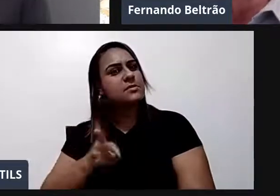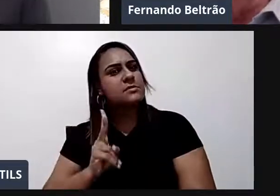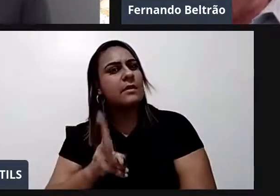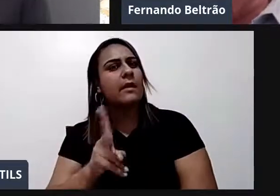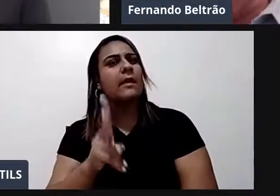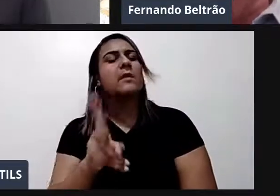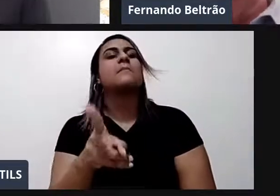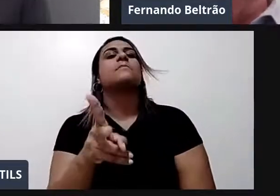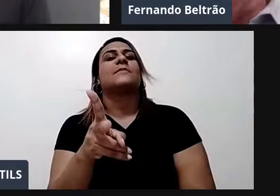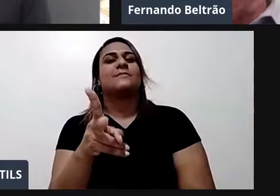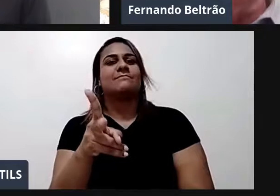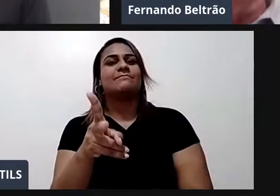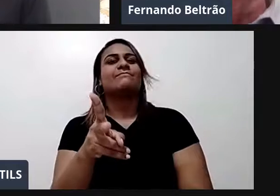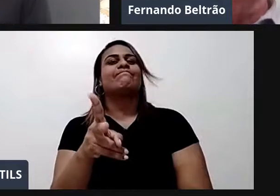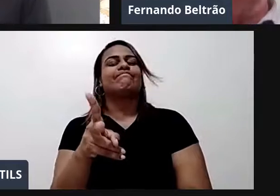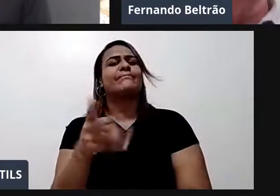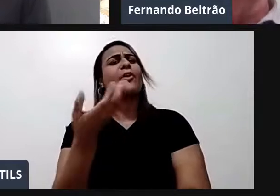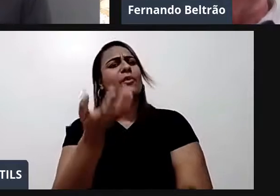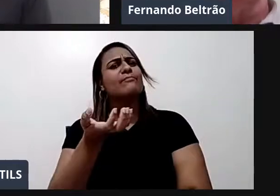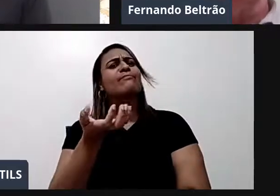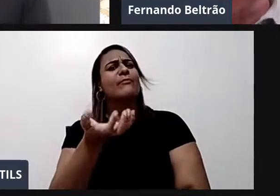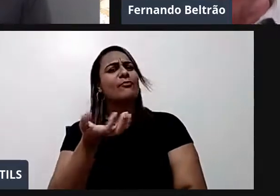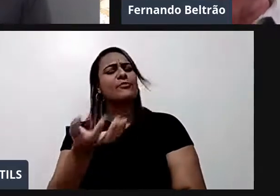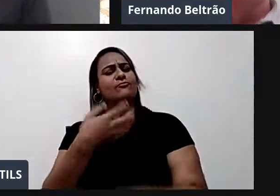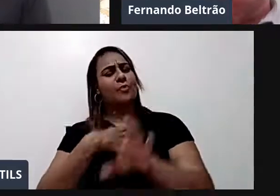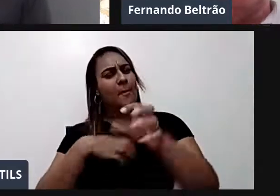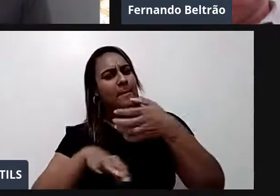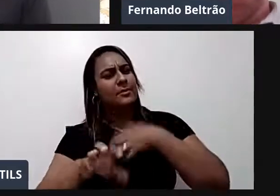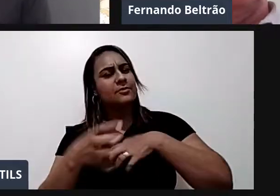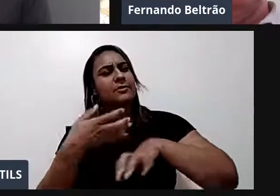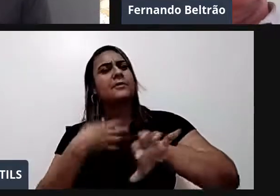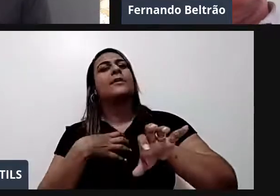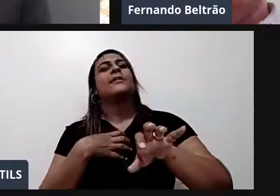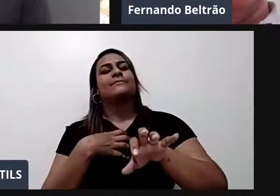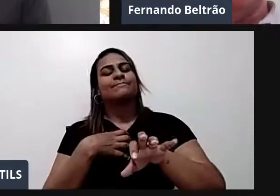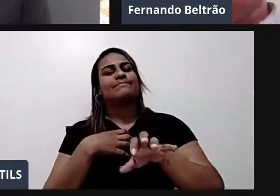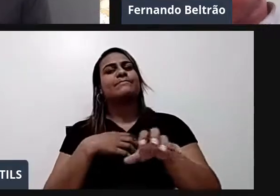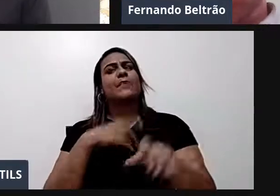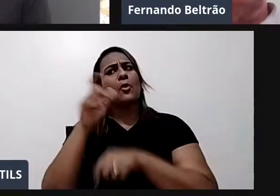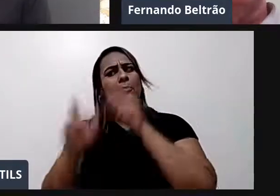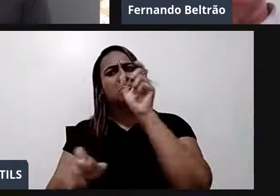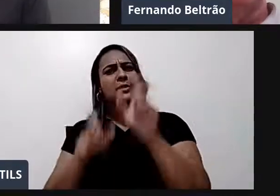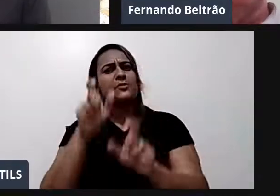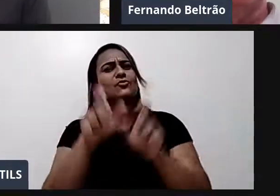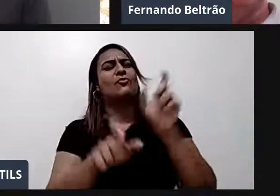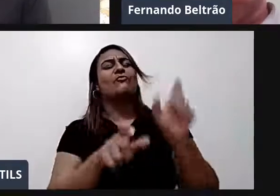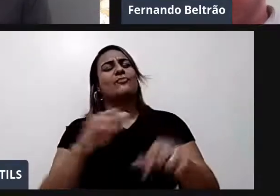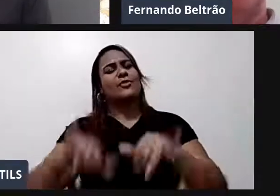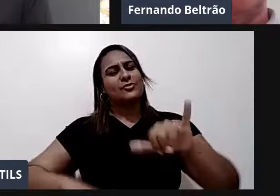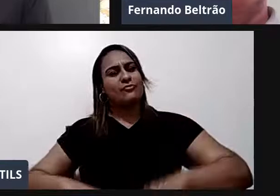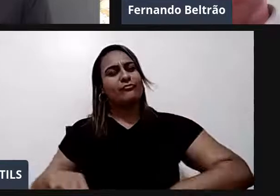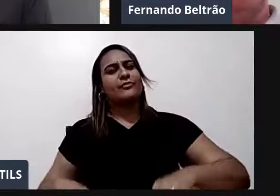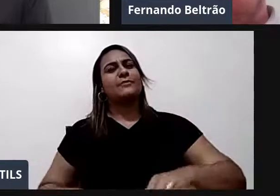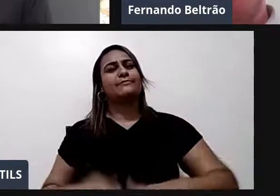grande. Com todos aqueles que sofrem. Como eu sofri. Veja. Até os 15 anos de idade. Eu morava no interior.